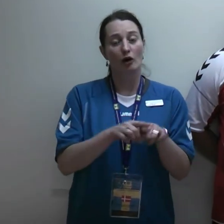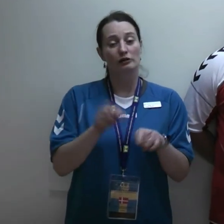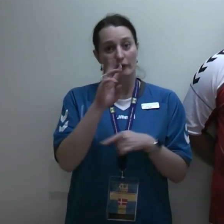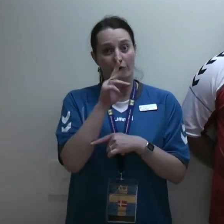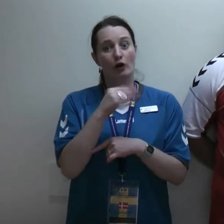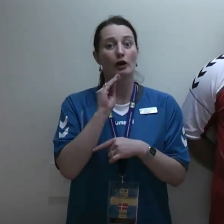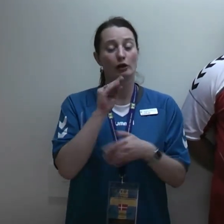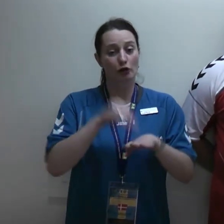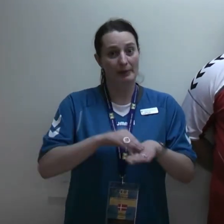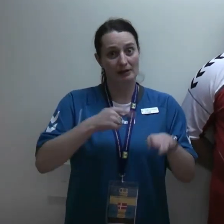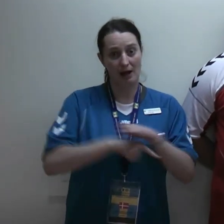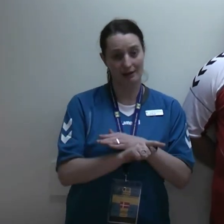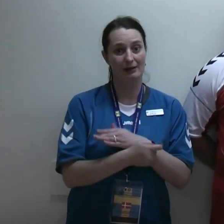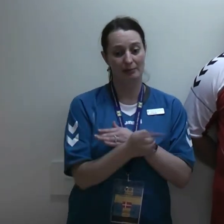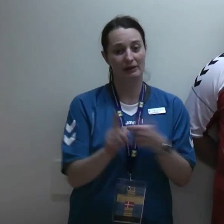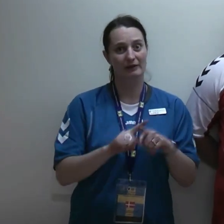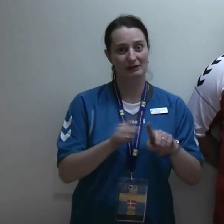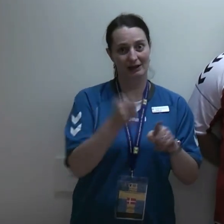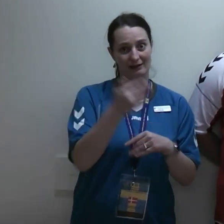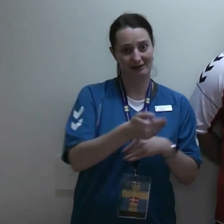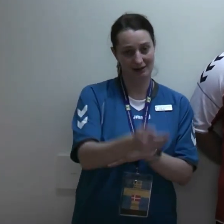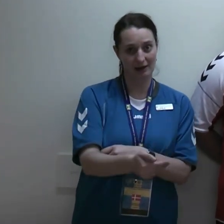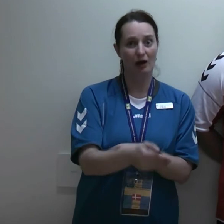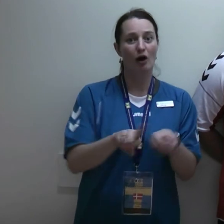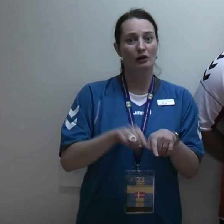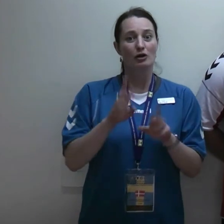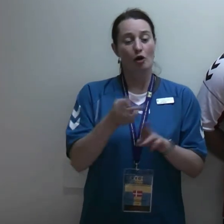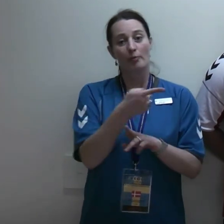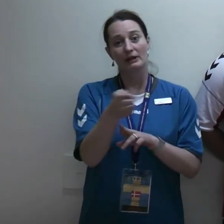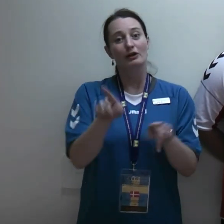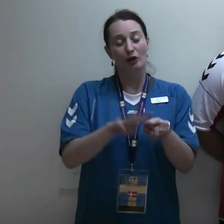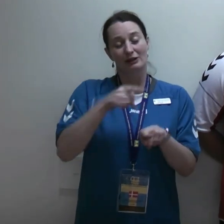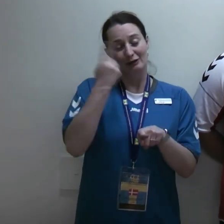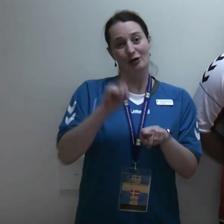Vi håber, I er lige så stolte af det, vi har leveret, som vi selv er. Fordi vi er rigtig, rigtig stolte.